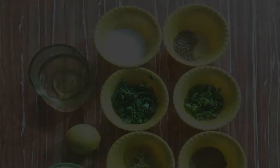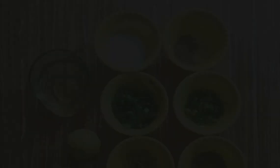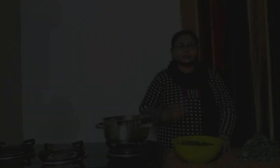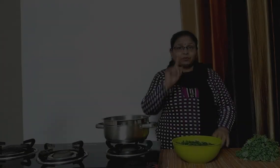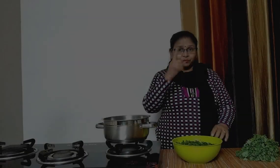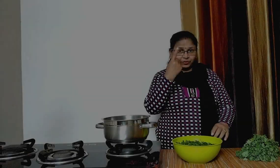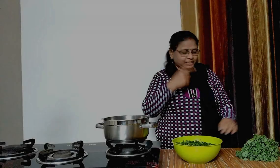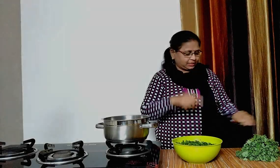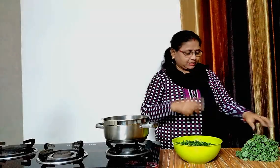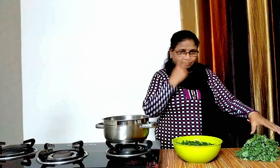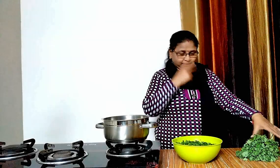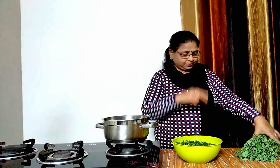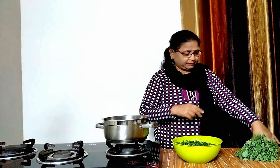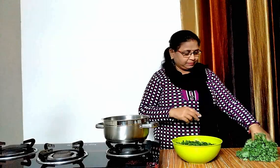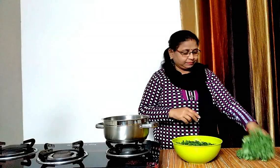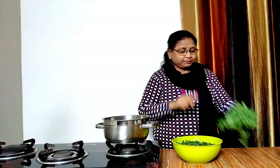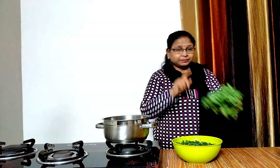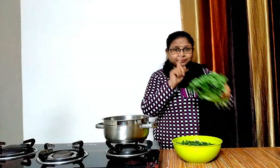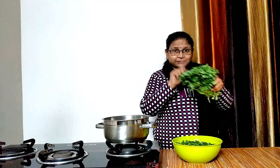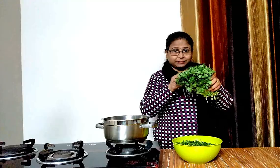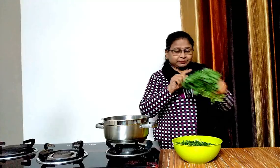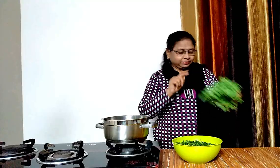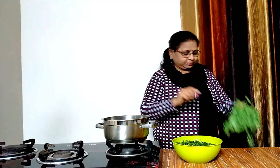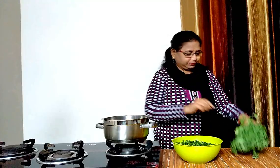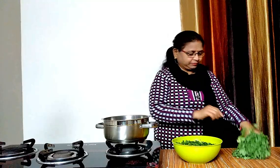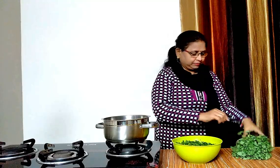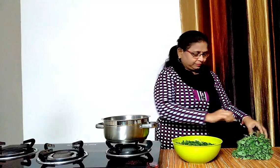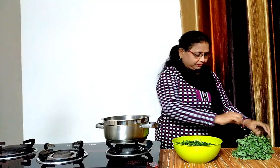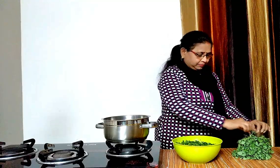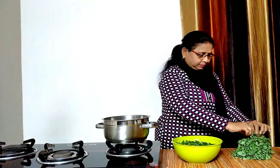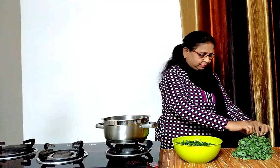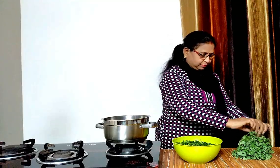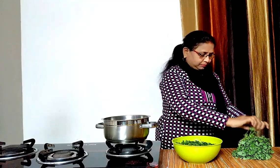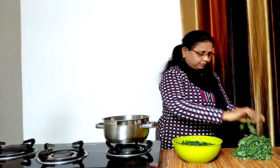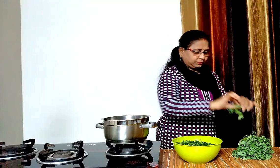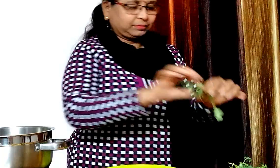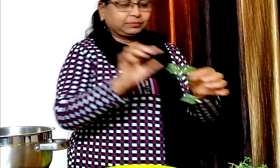मैंती के कट्टे बनाने के लिए सबसे पहले मैंती के पत्टियों को अलग कर लेंगे